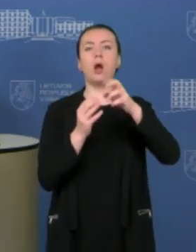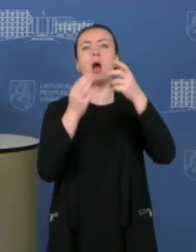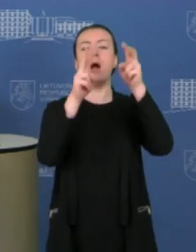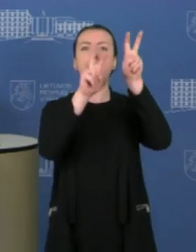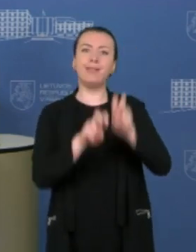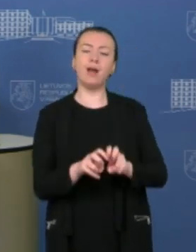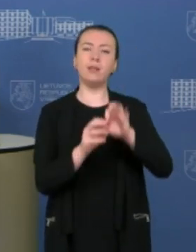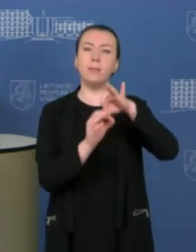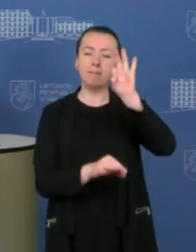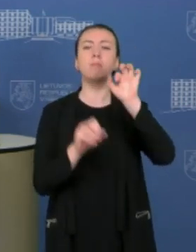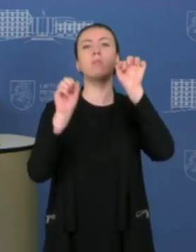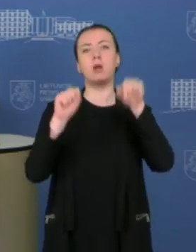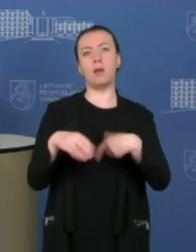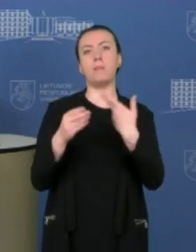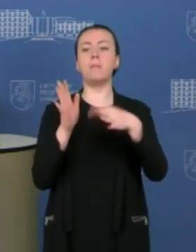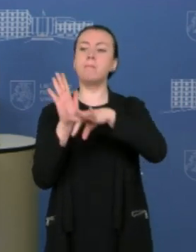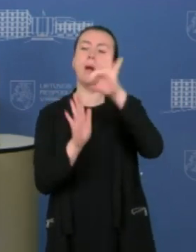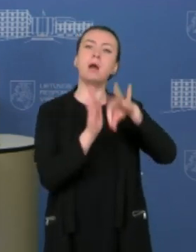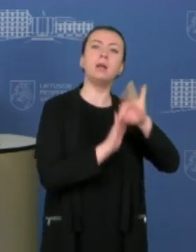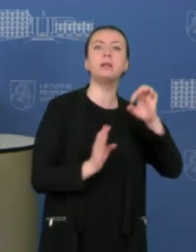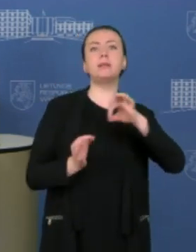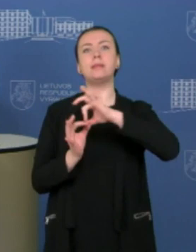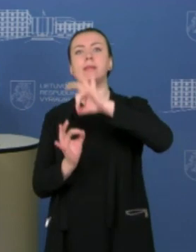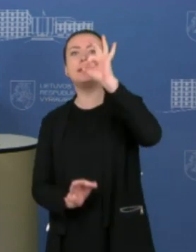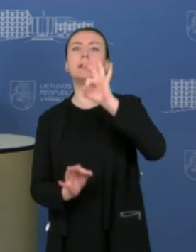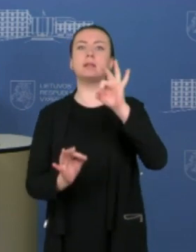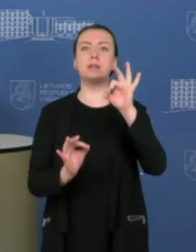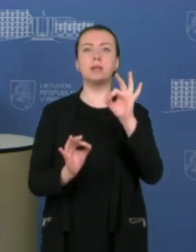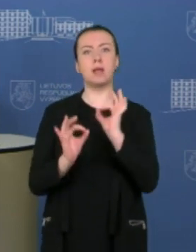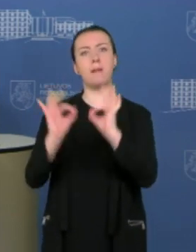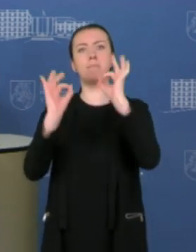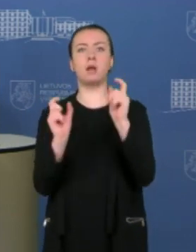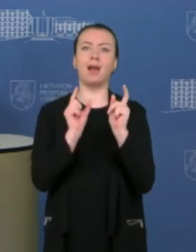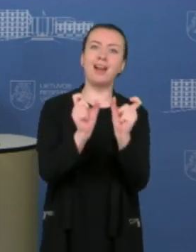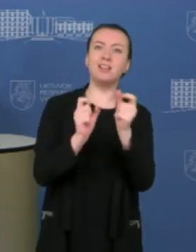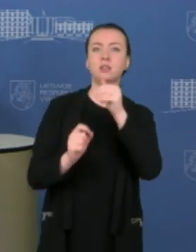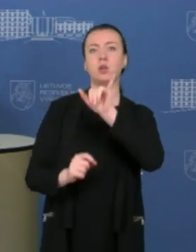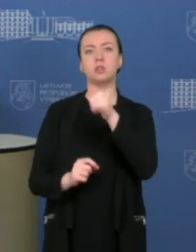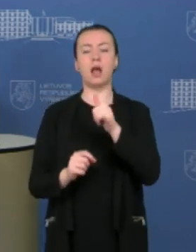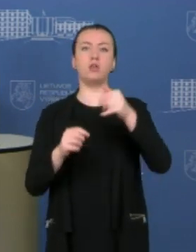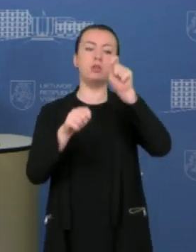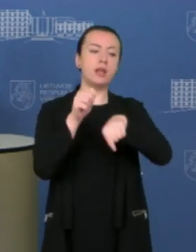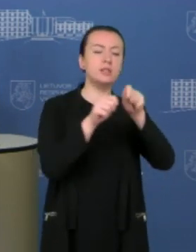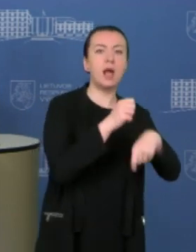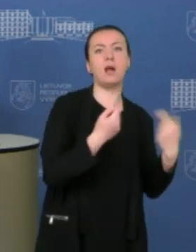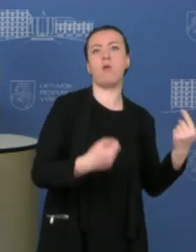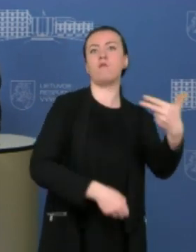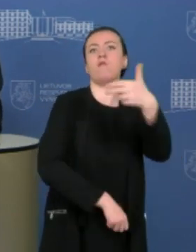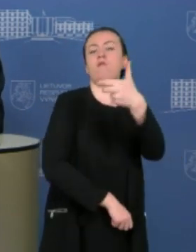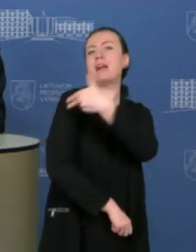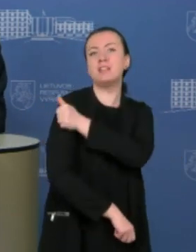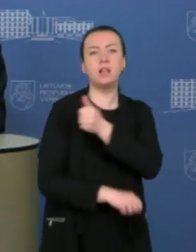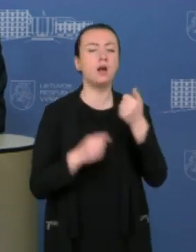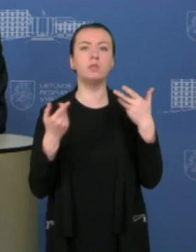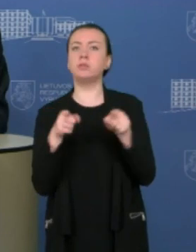bus galima parinkti tikslėsnes, teiklėsnes karantino sąlygų, testavimo, vakcinavimo ir